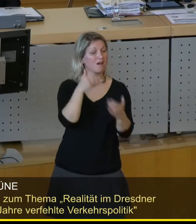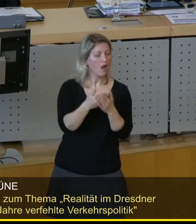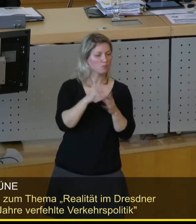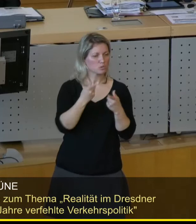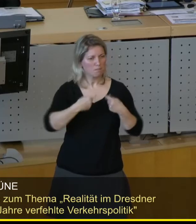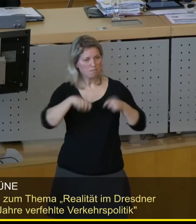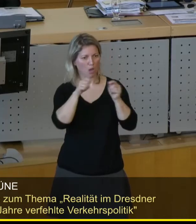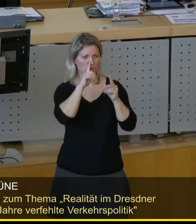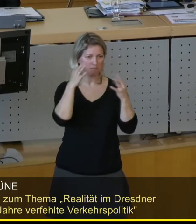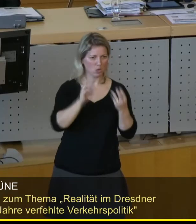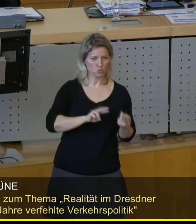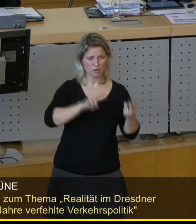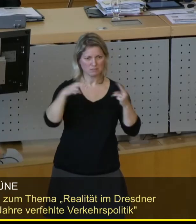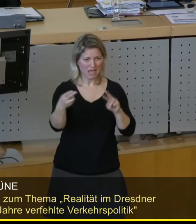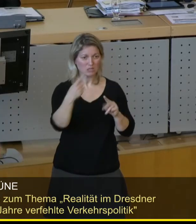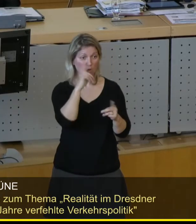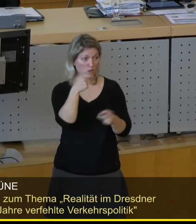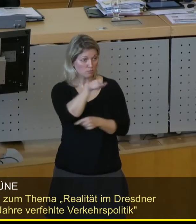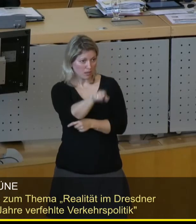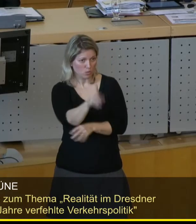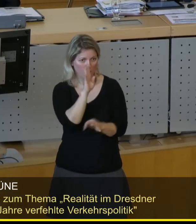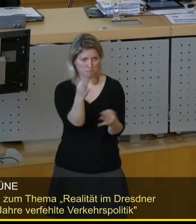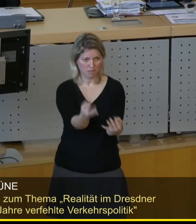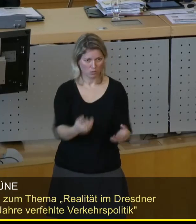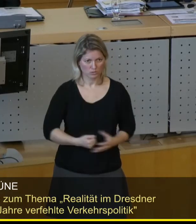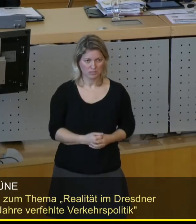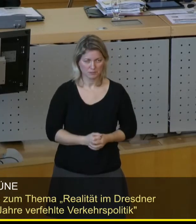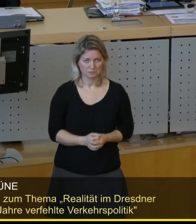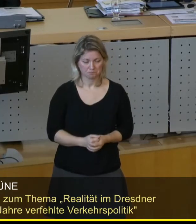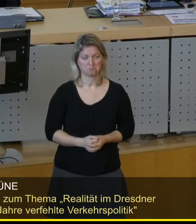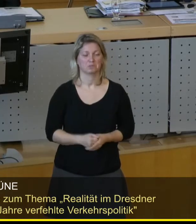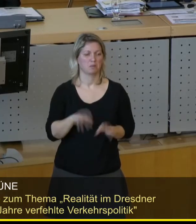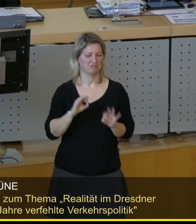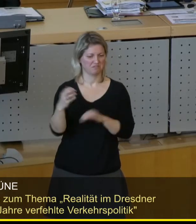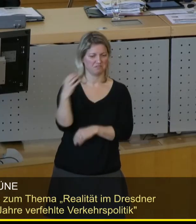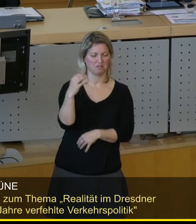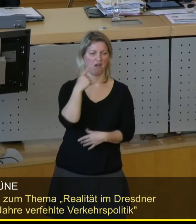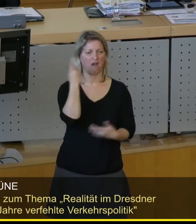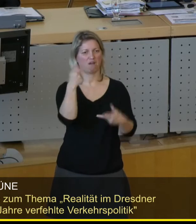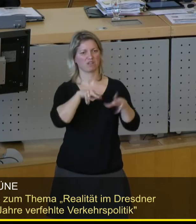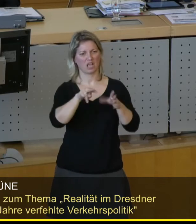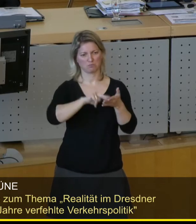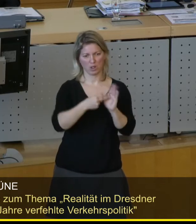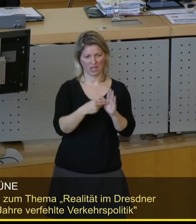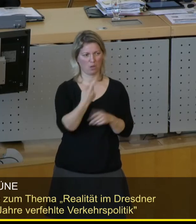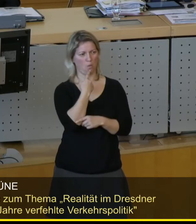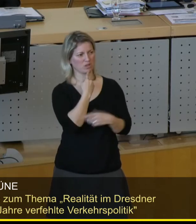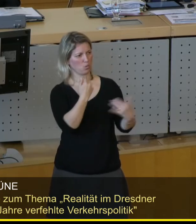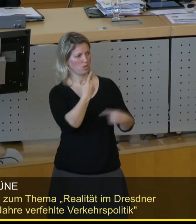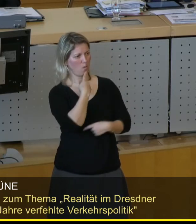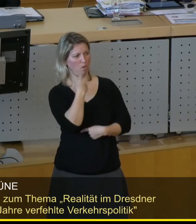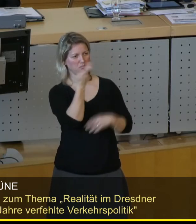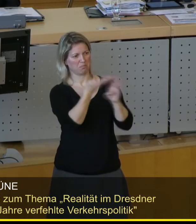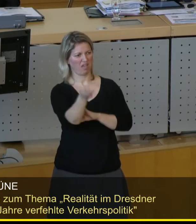umgesetzt werden. Das heißt, wir brauchen Personal. Nun werfen Sie uns vor, verfehlte Verkehrspolitik von Rot-Grün-Rot, nennen Sie Ihre